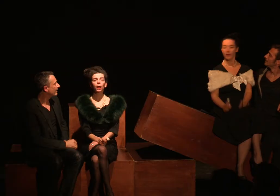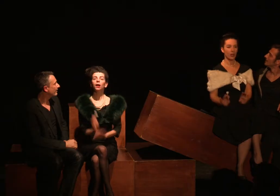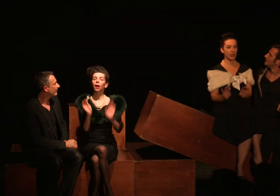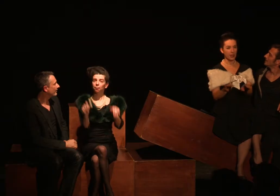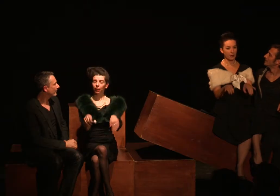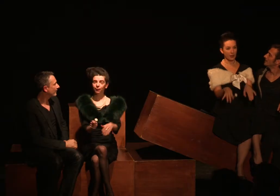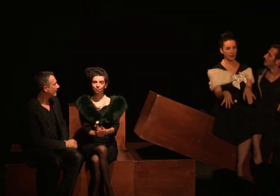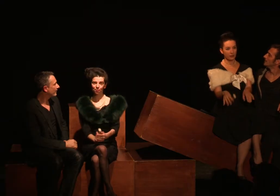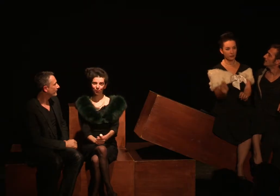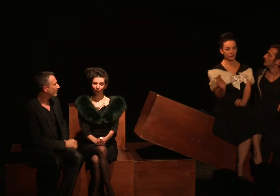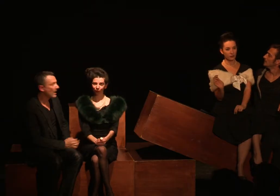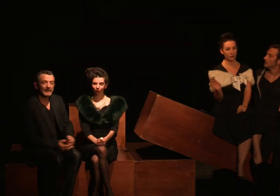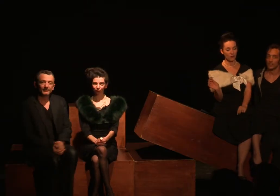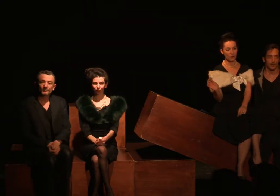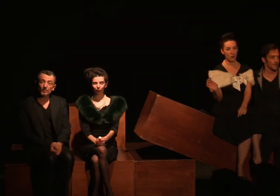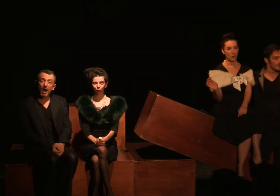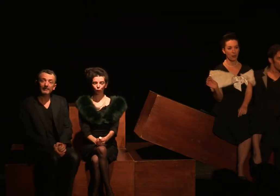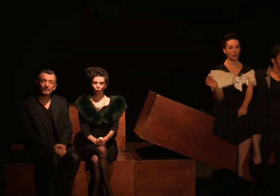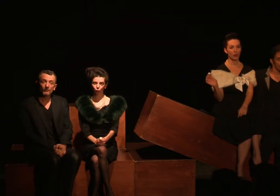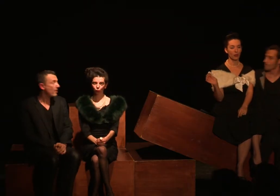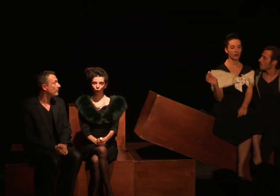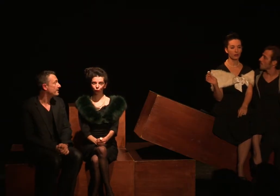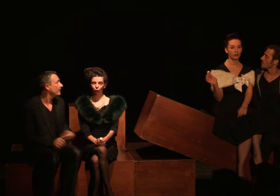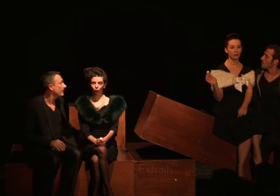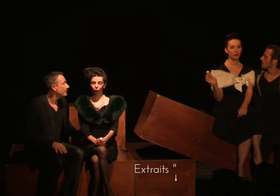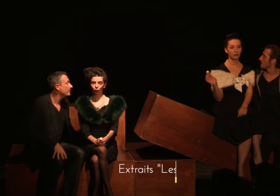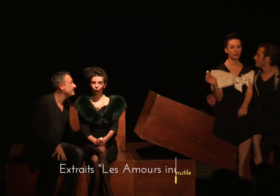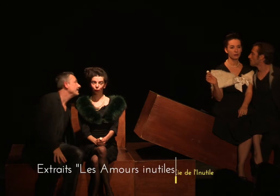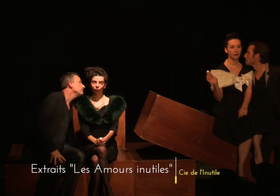Et après ? Je m'en ratis deux fois à lui, baiser la nuit.